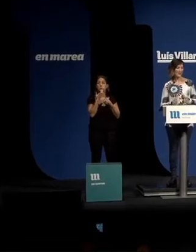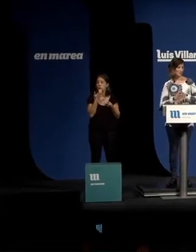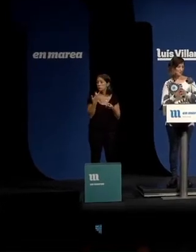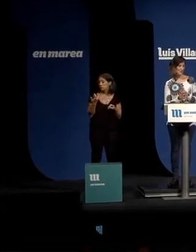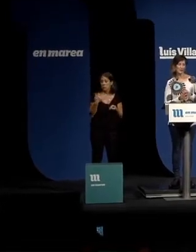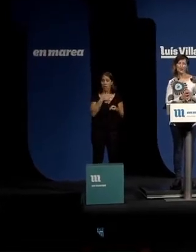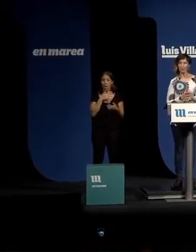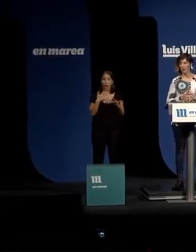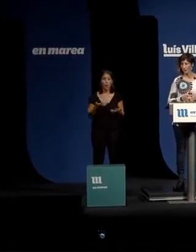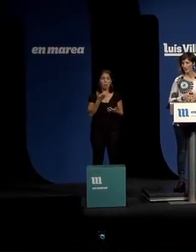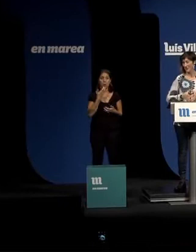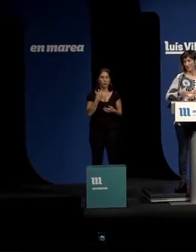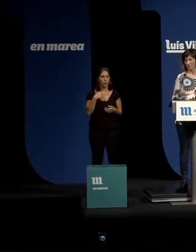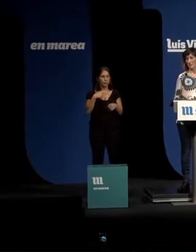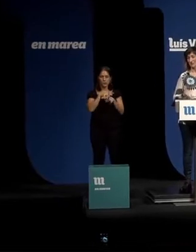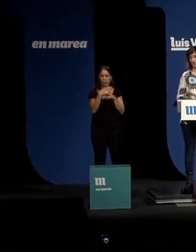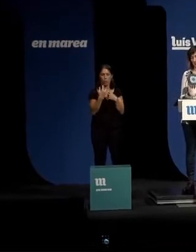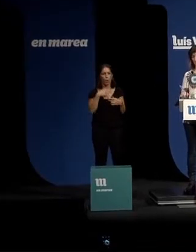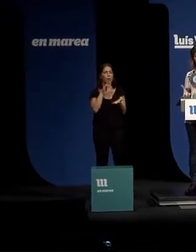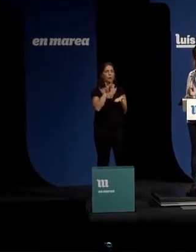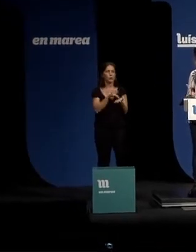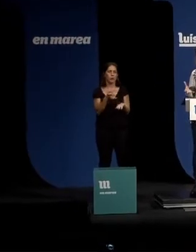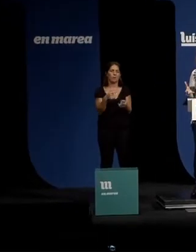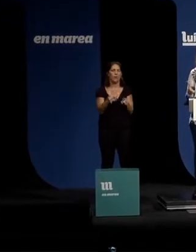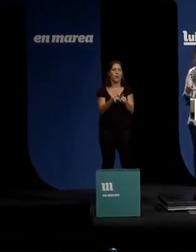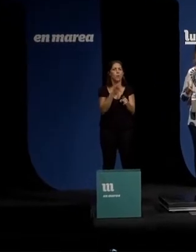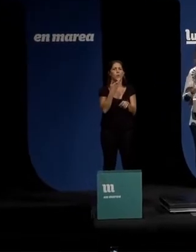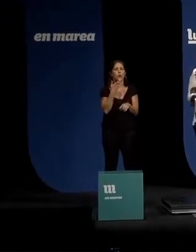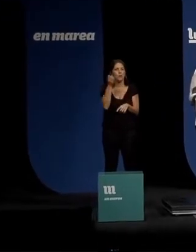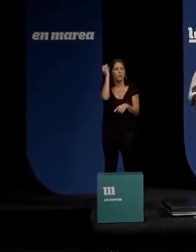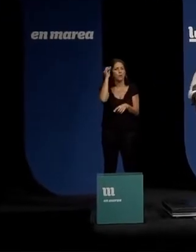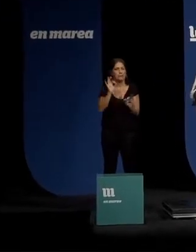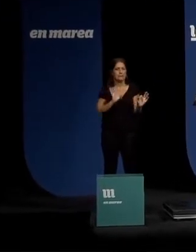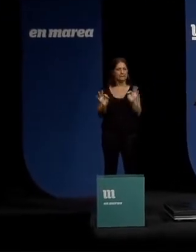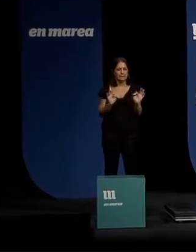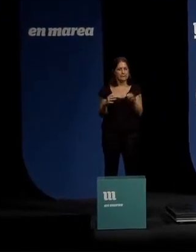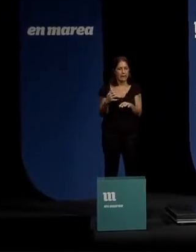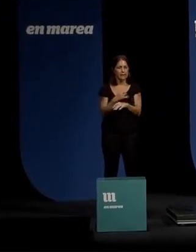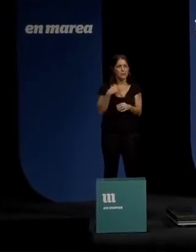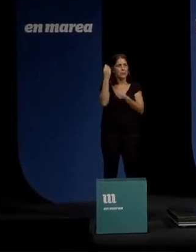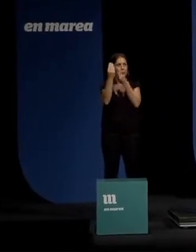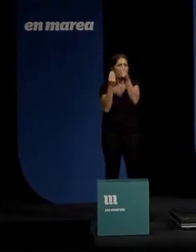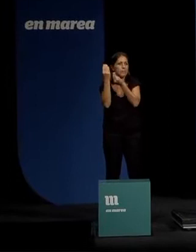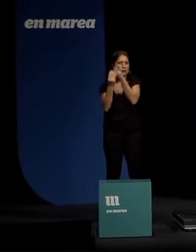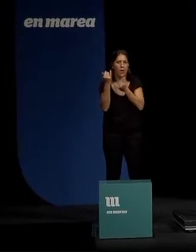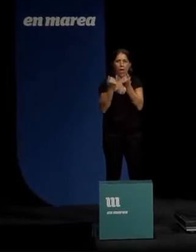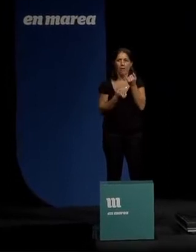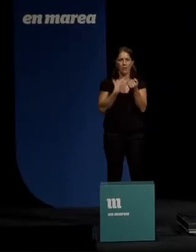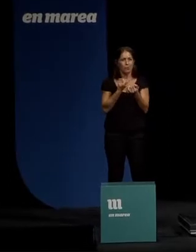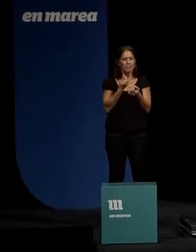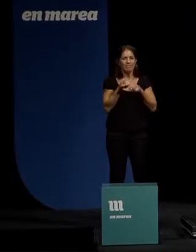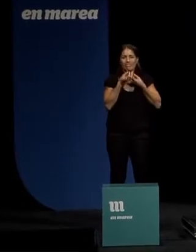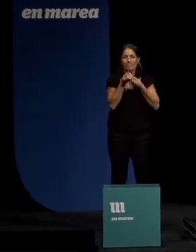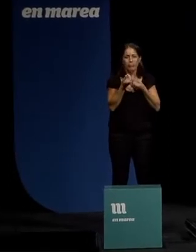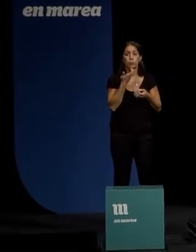acontece cando me vexo na situación de ter que preparar un acto pública como a este. Cando penso no que vos quero transmitir ao respecto